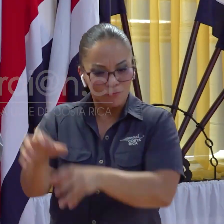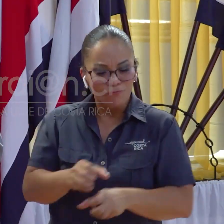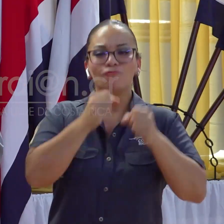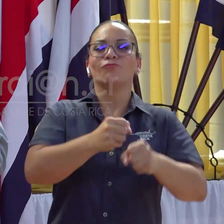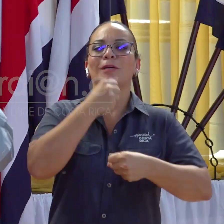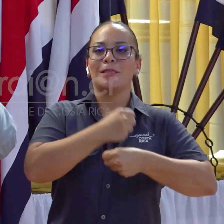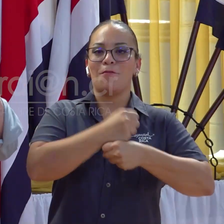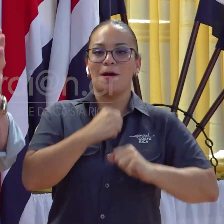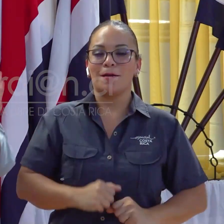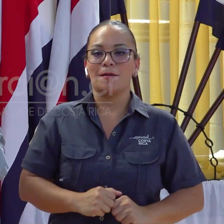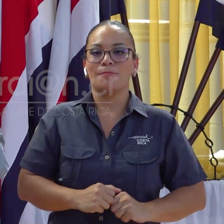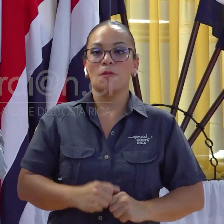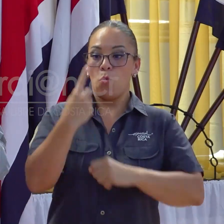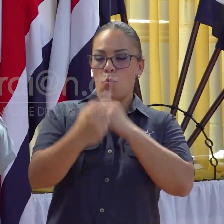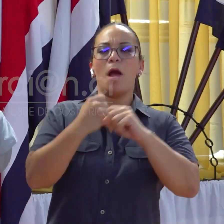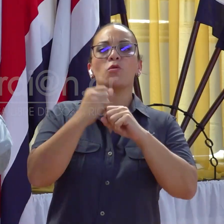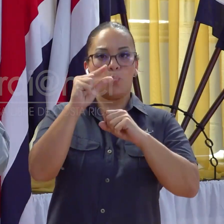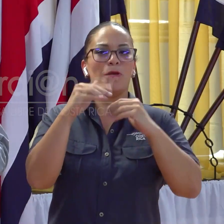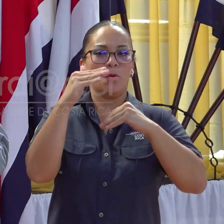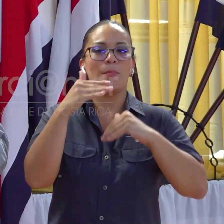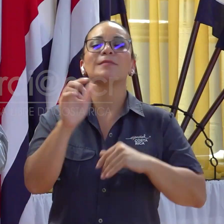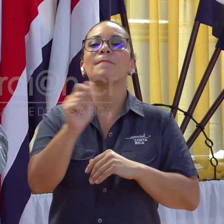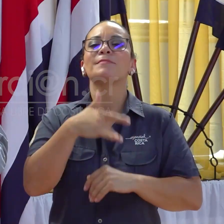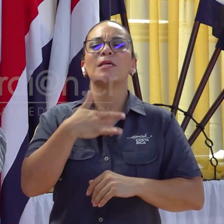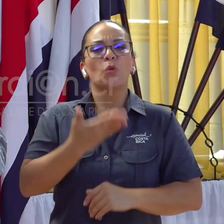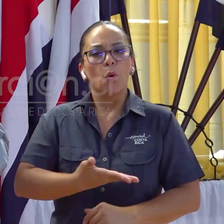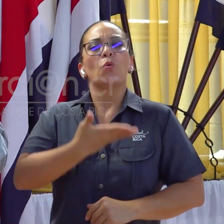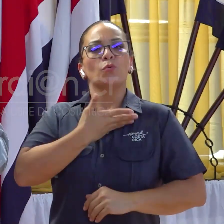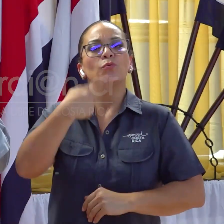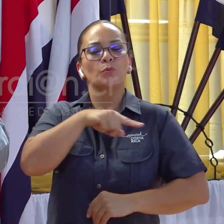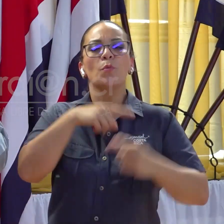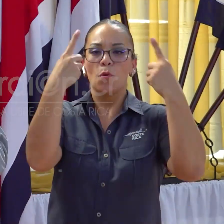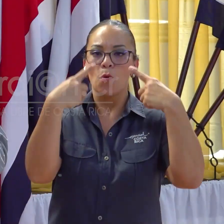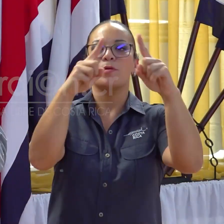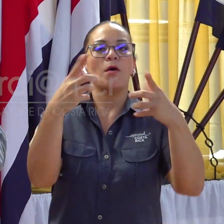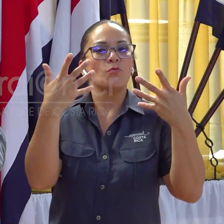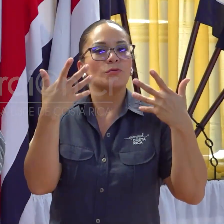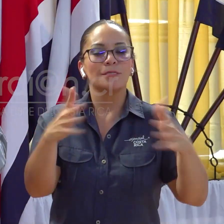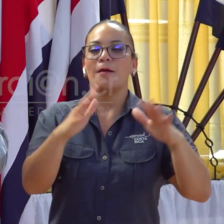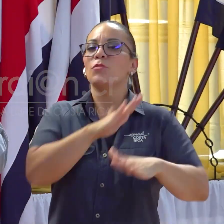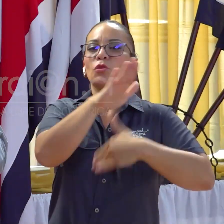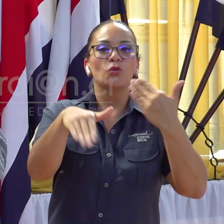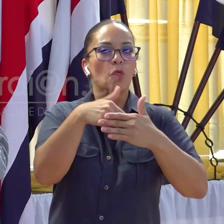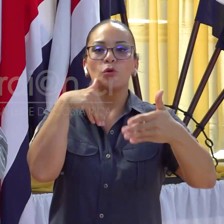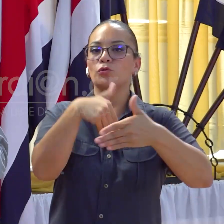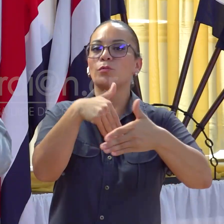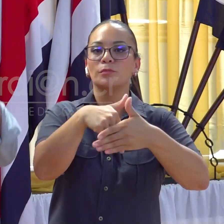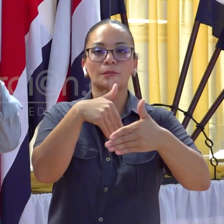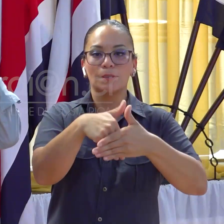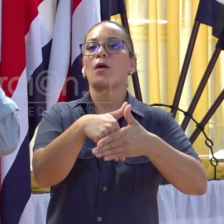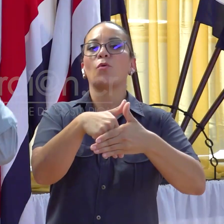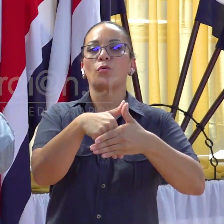En años y pocos meses me siento orgullosísimo que hemos logrado romper todos los obstáculos,